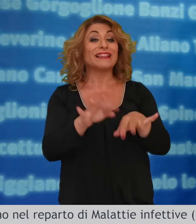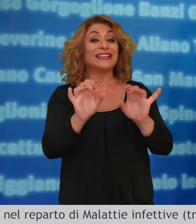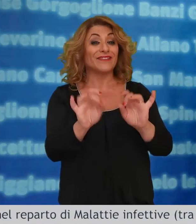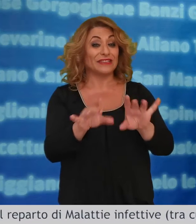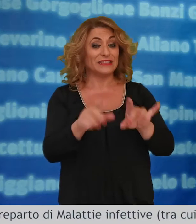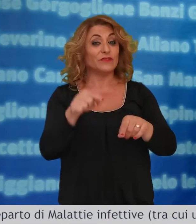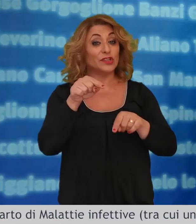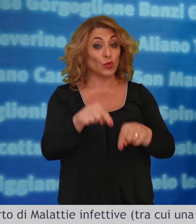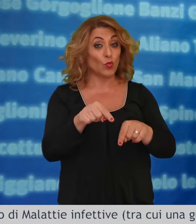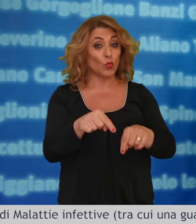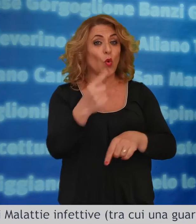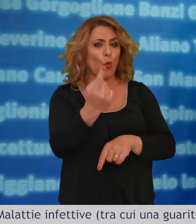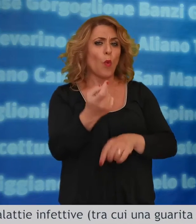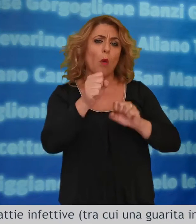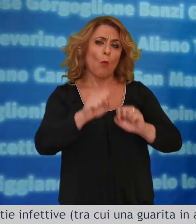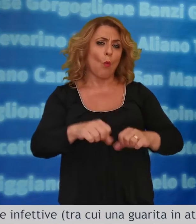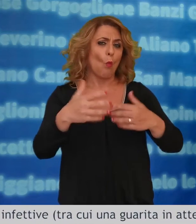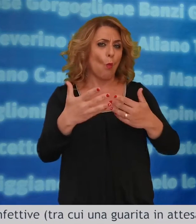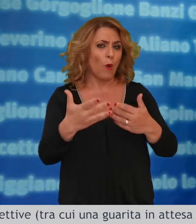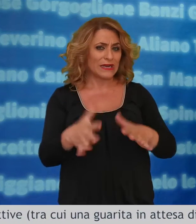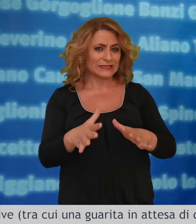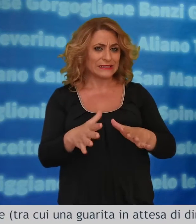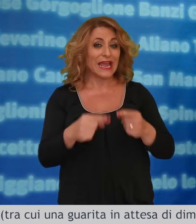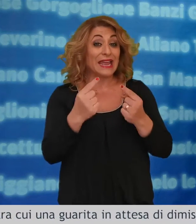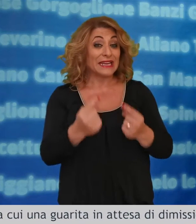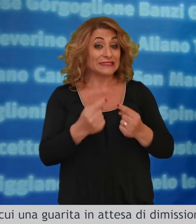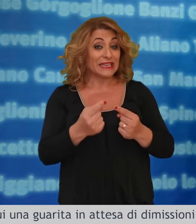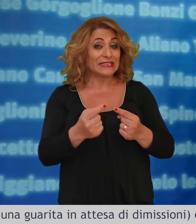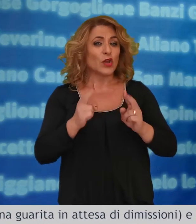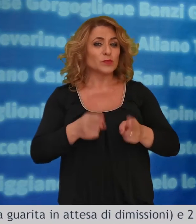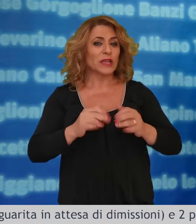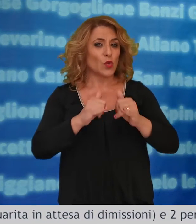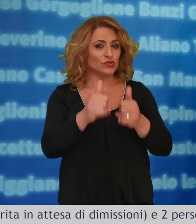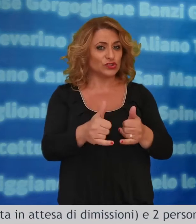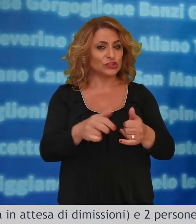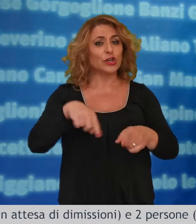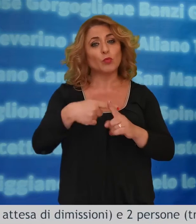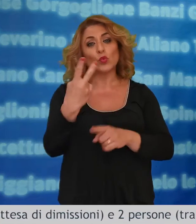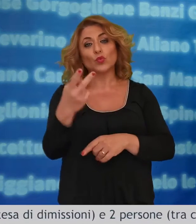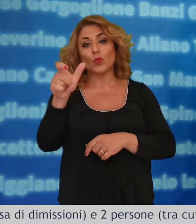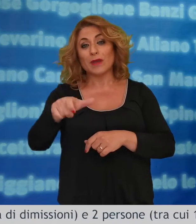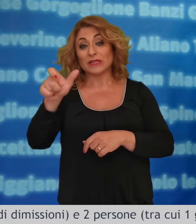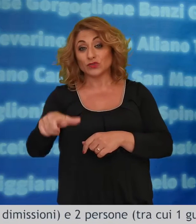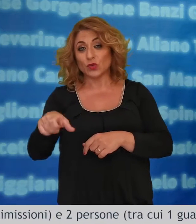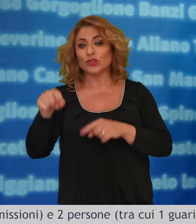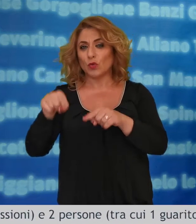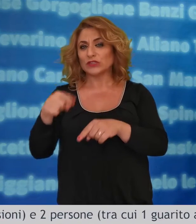tra cui una guarita in attesa di dimissioni e due persone tra cui un guarito ancora